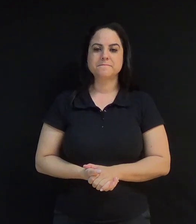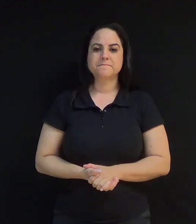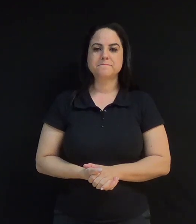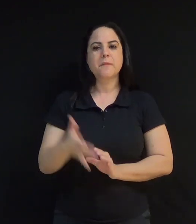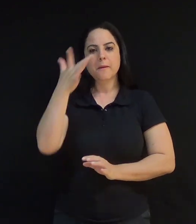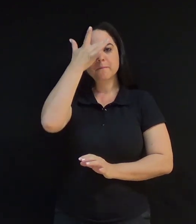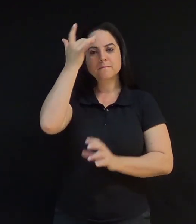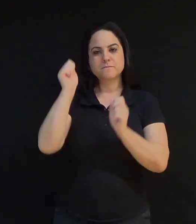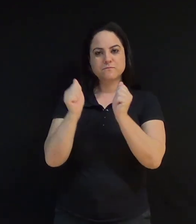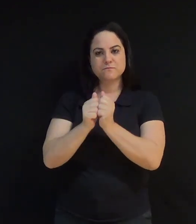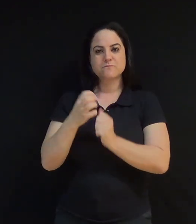Companhia de viagem